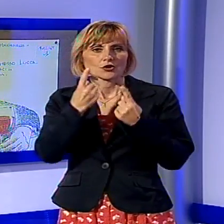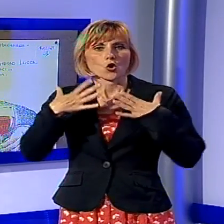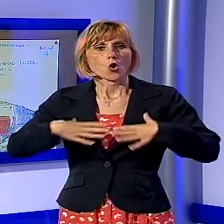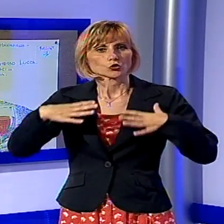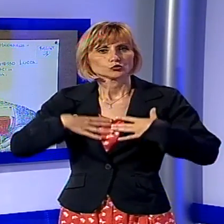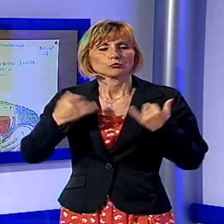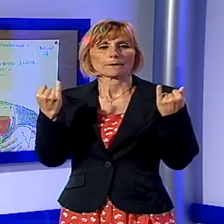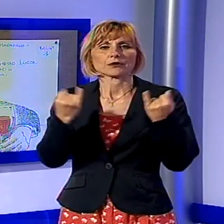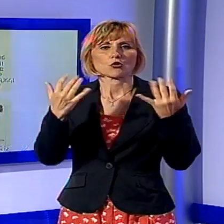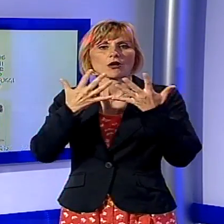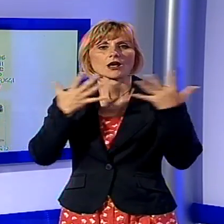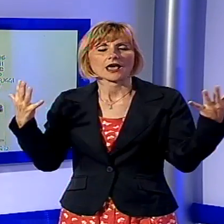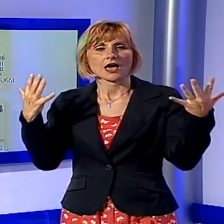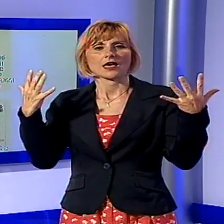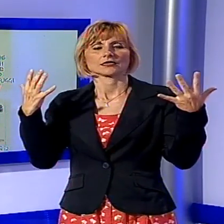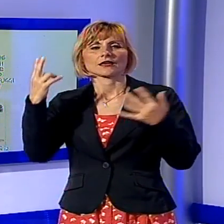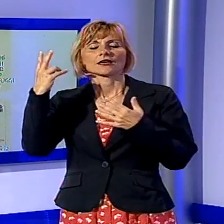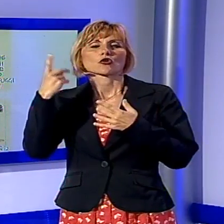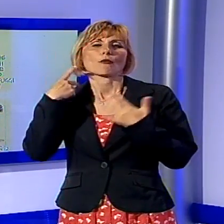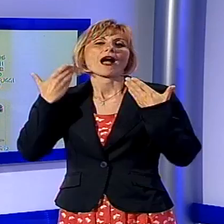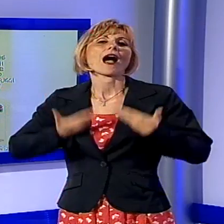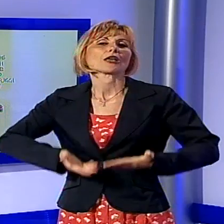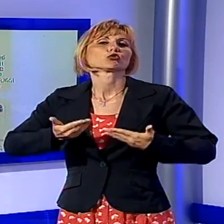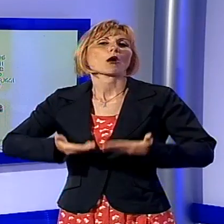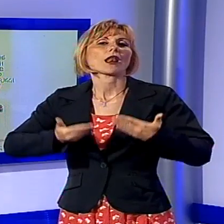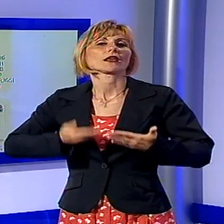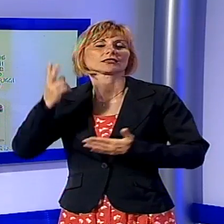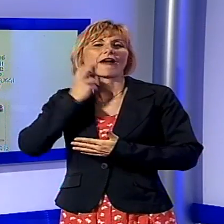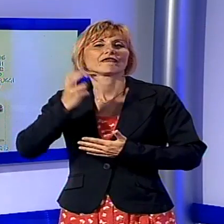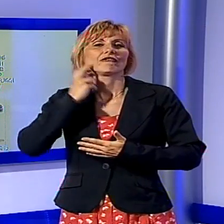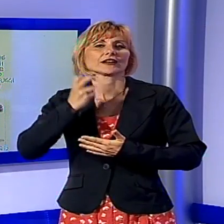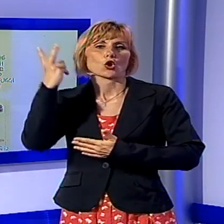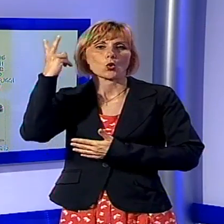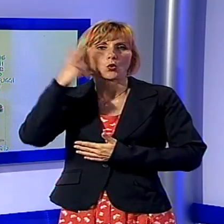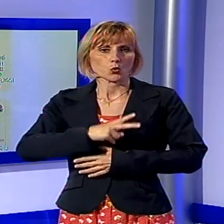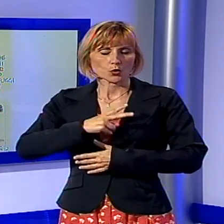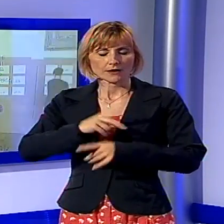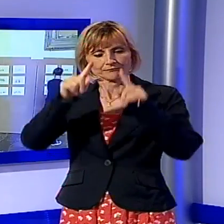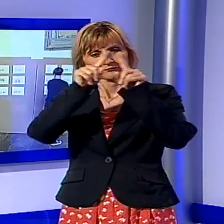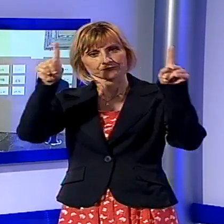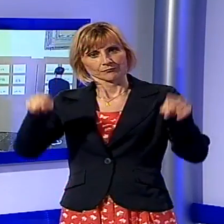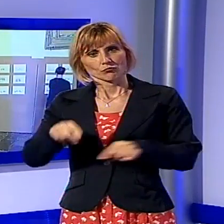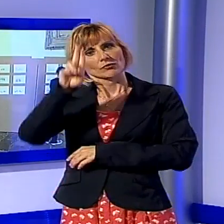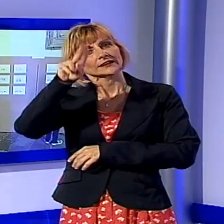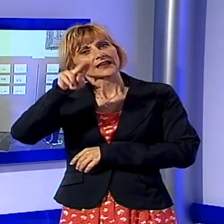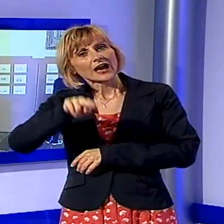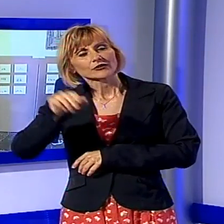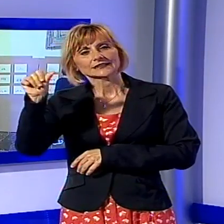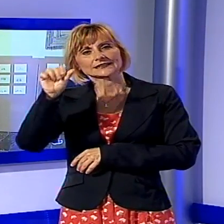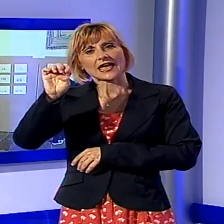grandi questioni di sempreverde attualità della Lucchesia. Sono i soggetti delle tavole che Alessandro Sesti, vignettista della